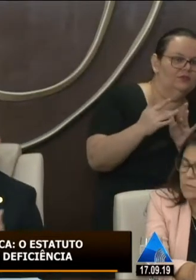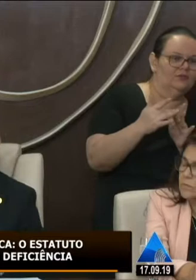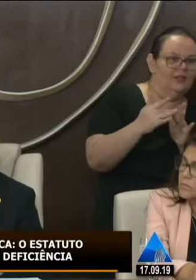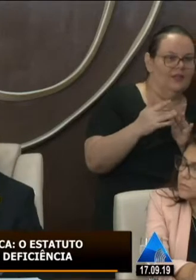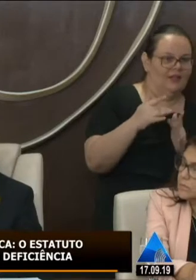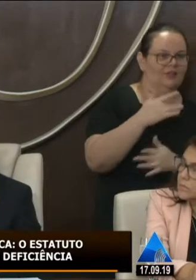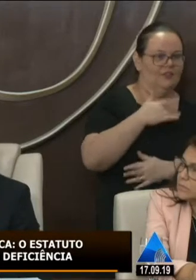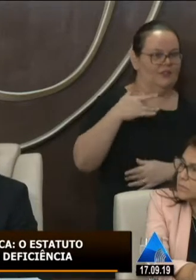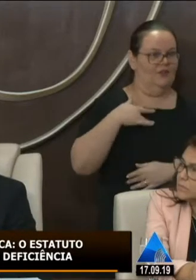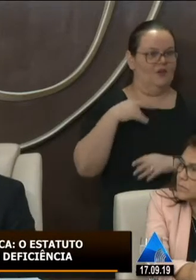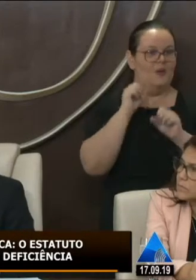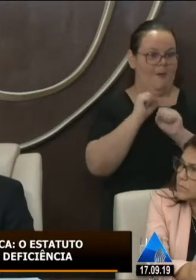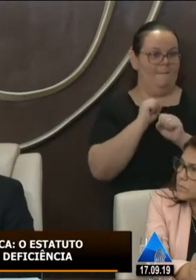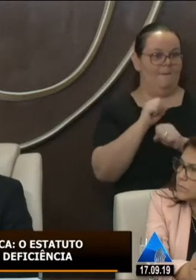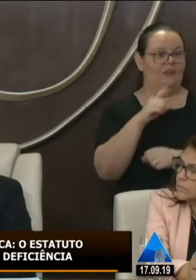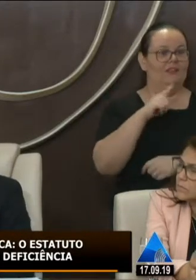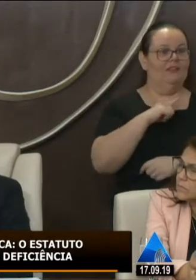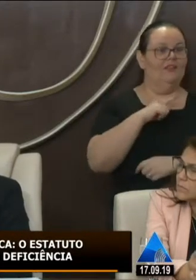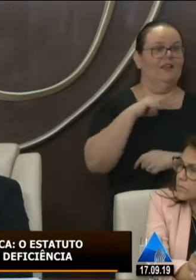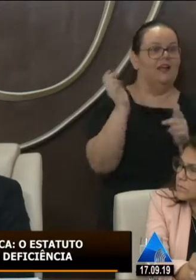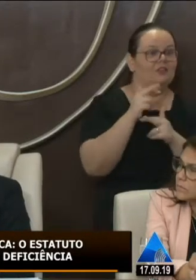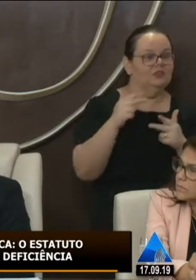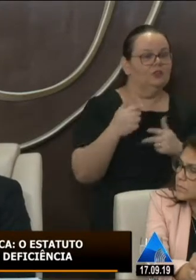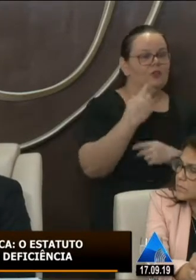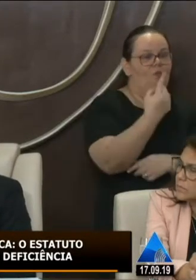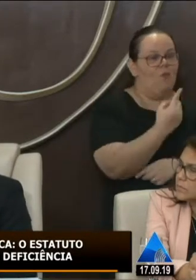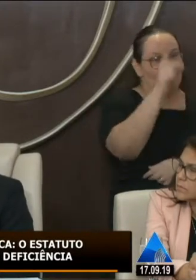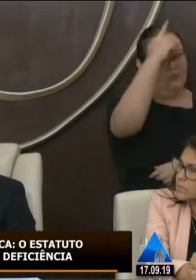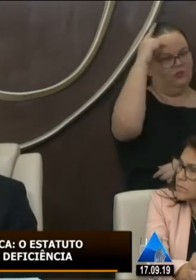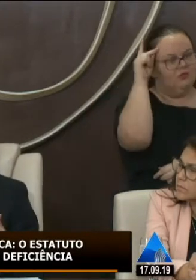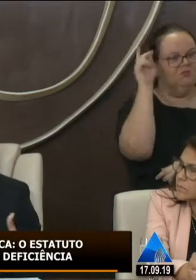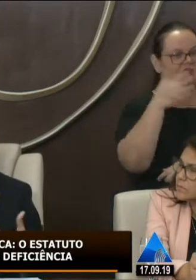um funcionário a obrigação de ter pelo menos um funcionário